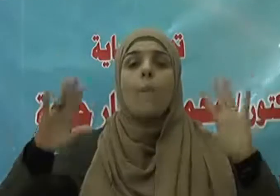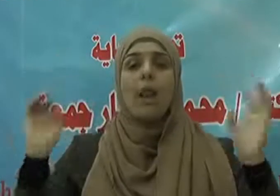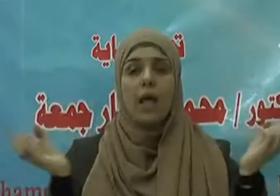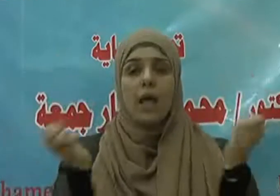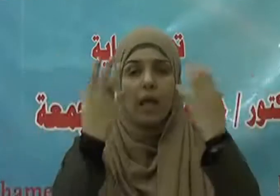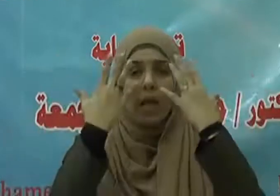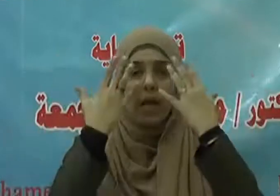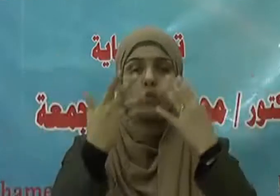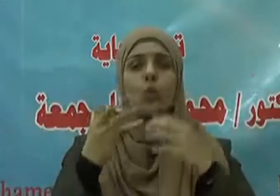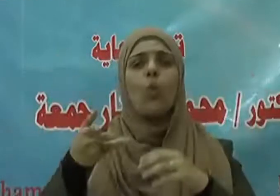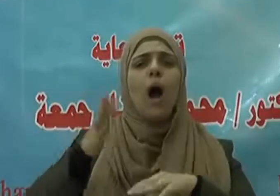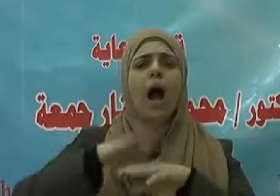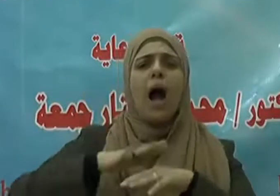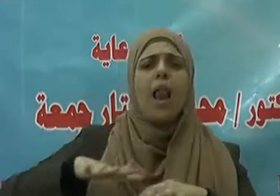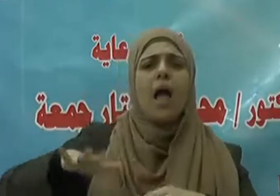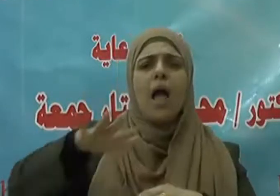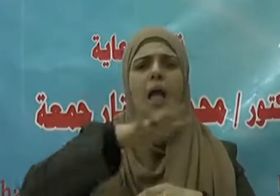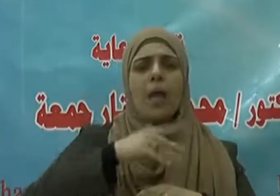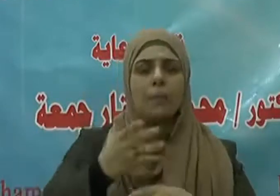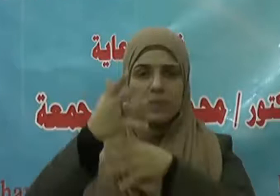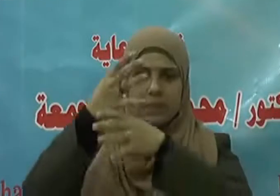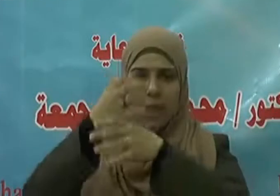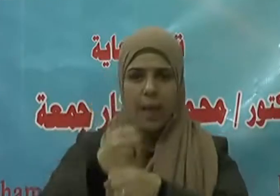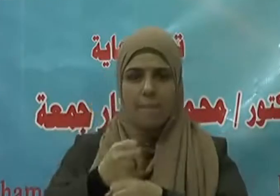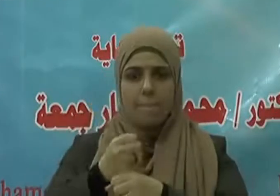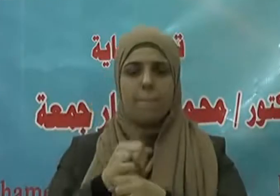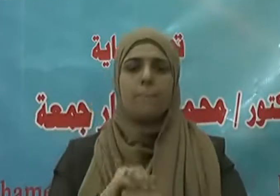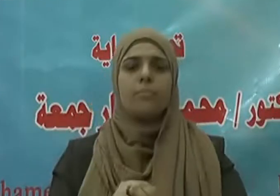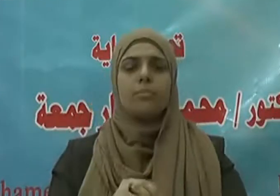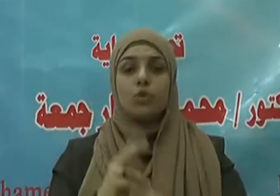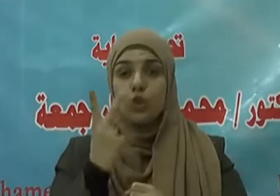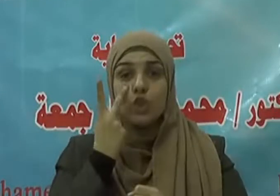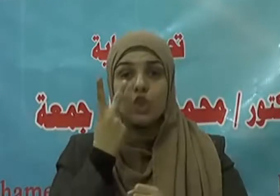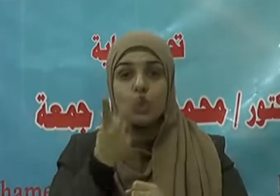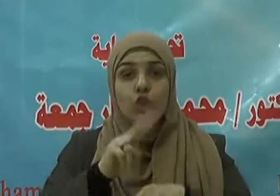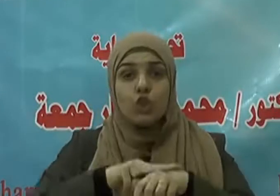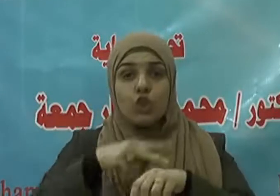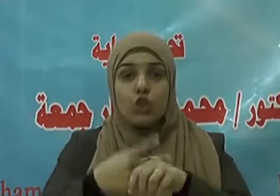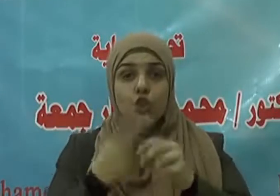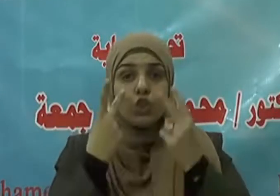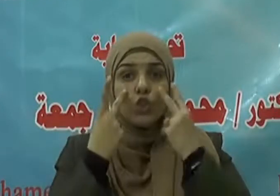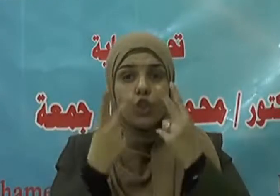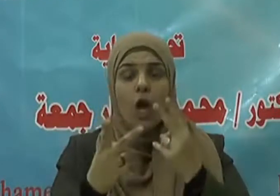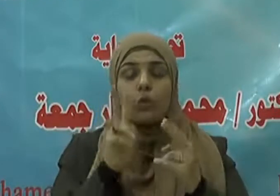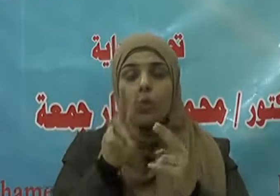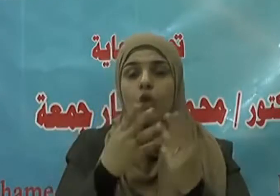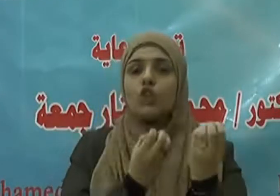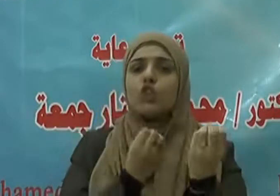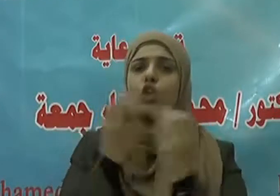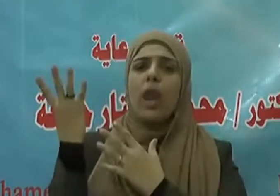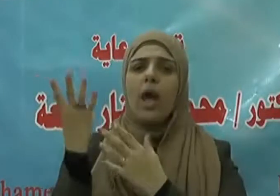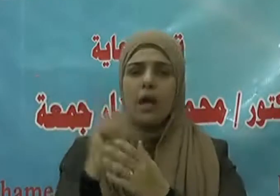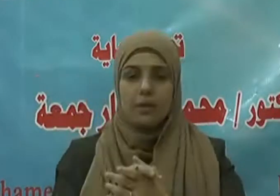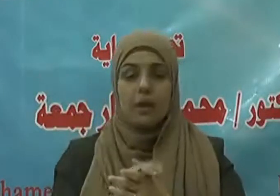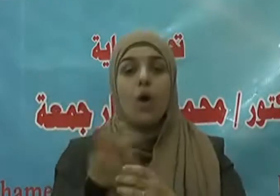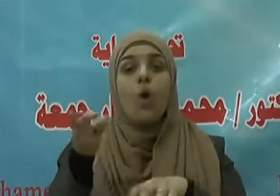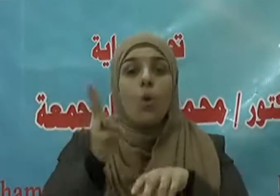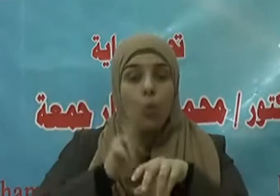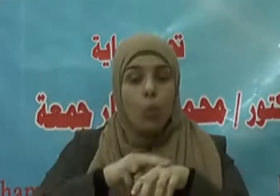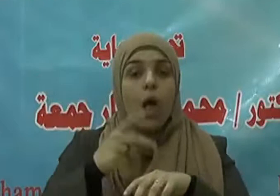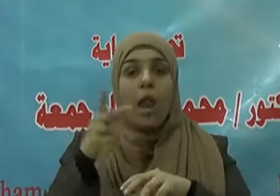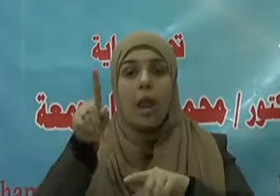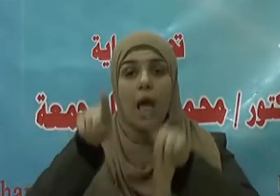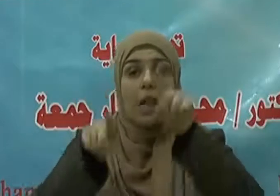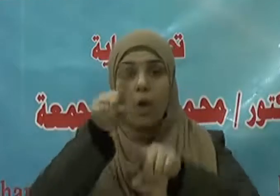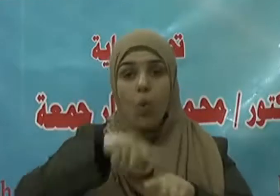أعظمها الشهادة في مواجهة العدو دفاعاً عن الوطن وابتغاء مرضات الله